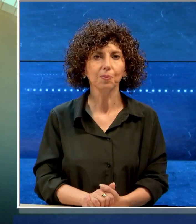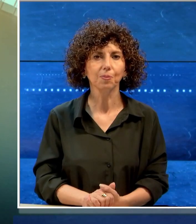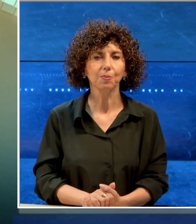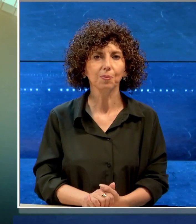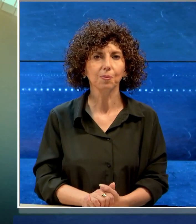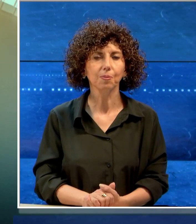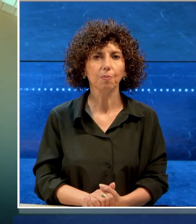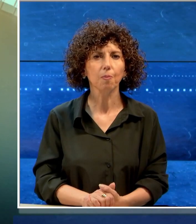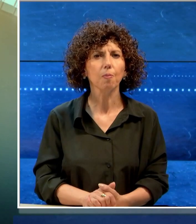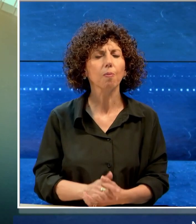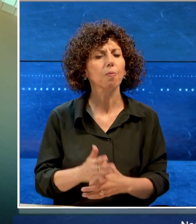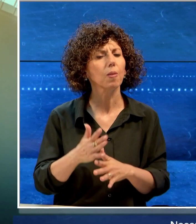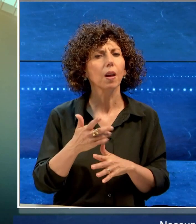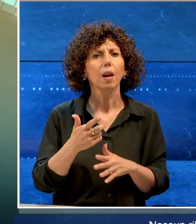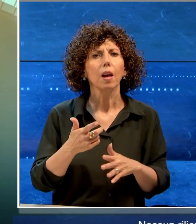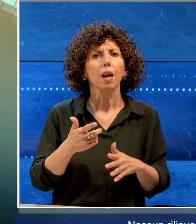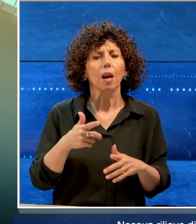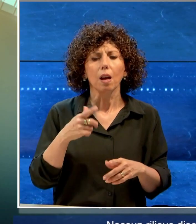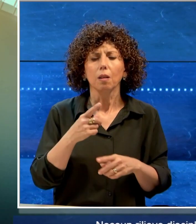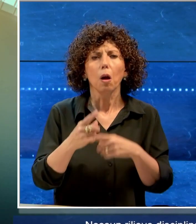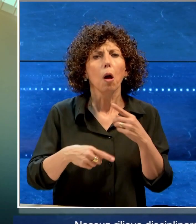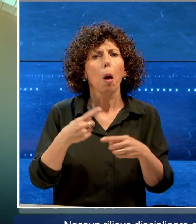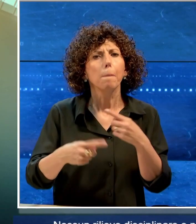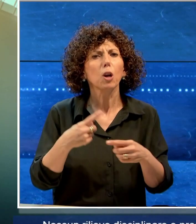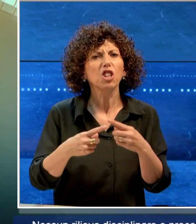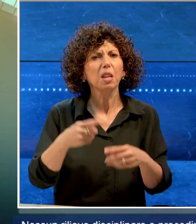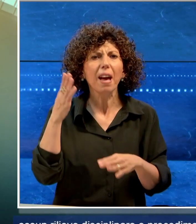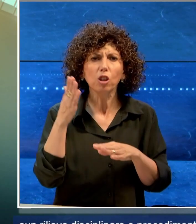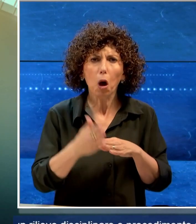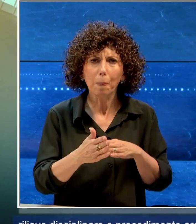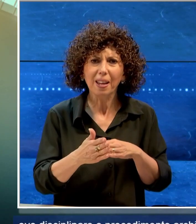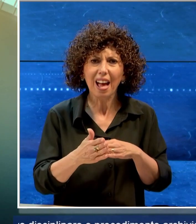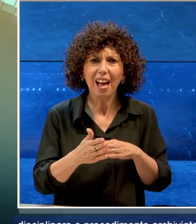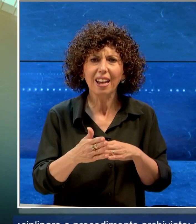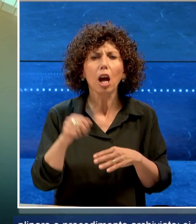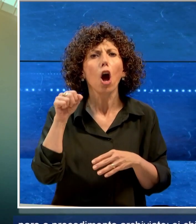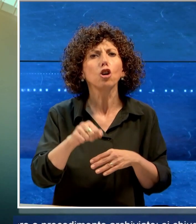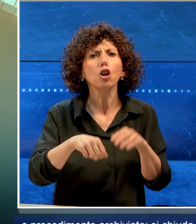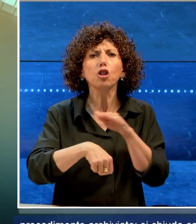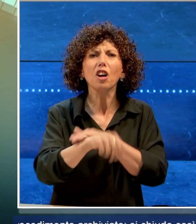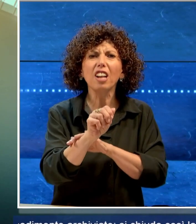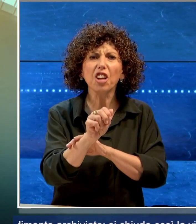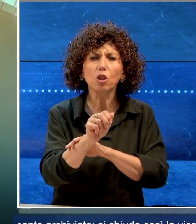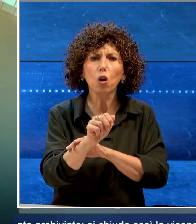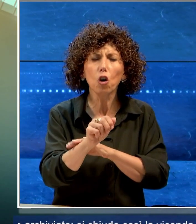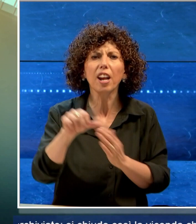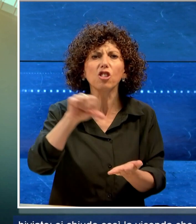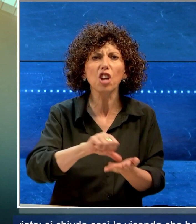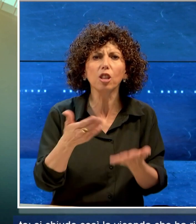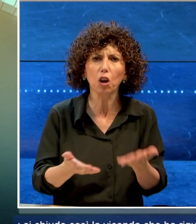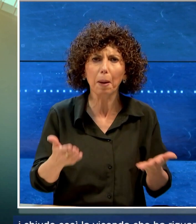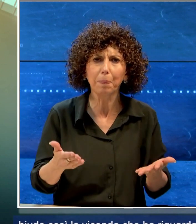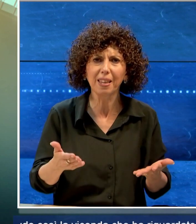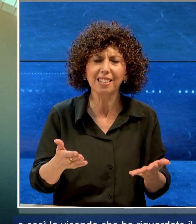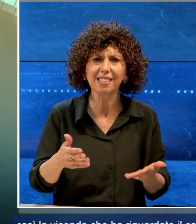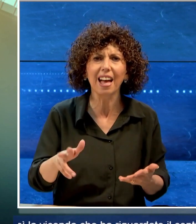Nessun rilievo disciplinare procedimento archiviato, si chiude così la vicenda che ha riguardato il centrocampista